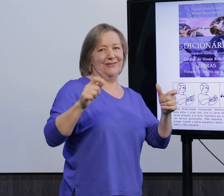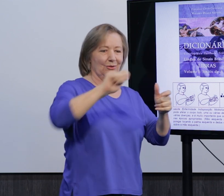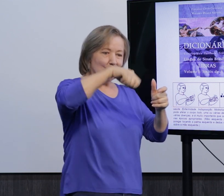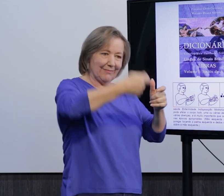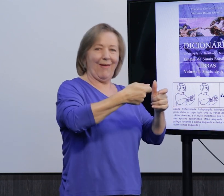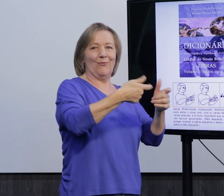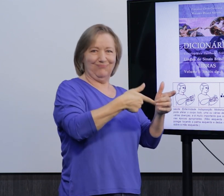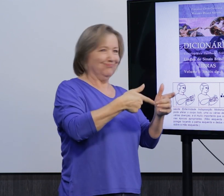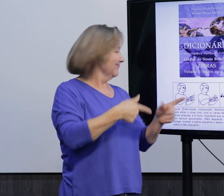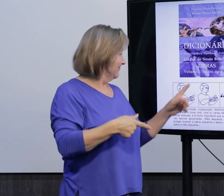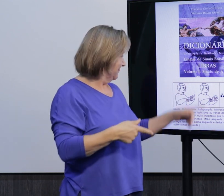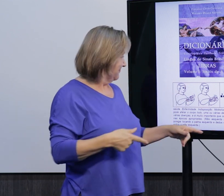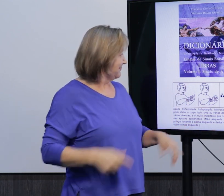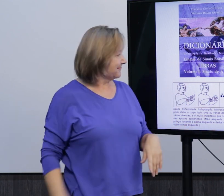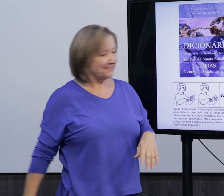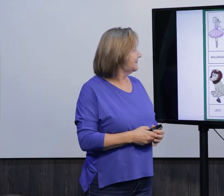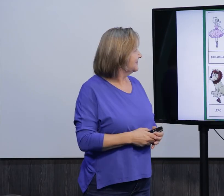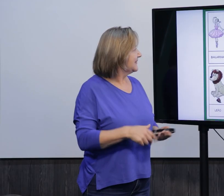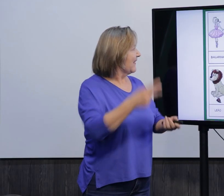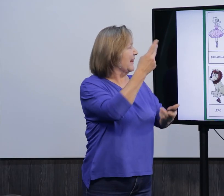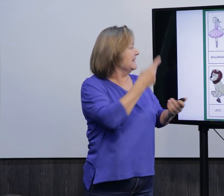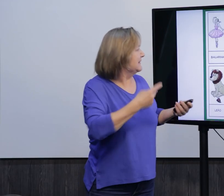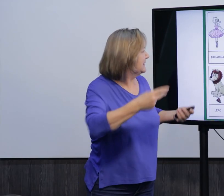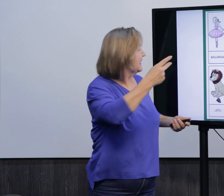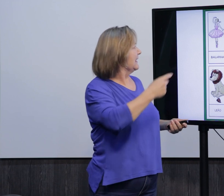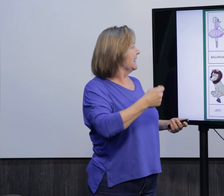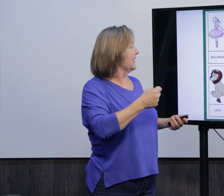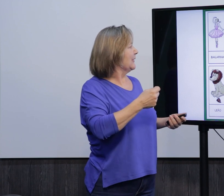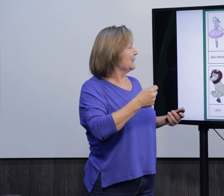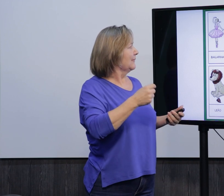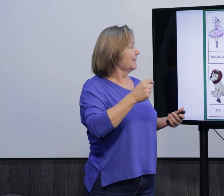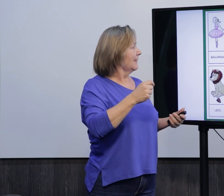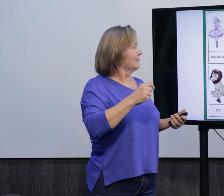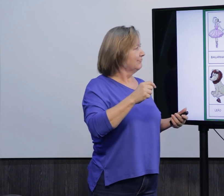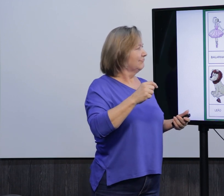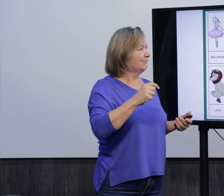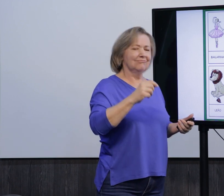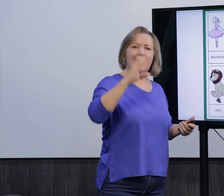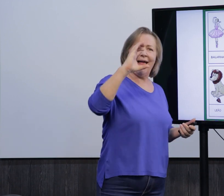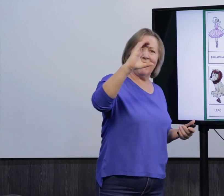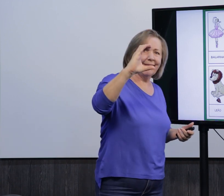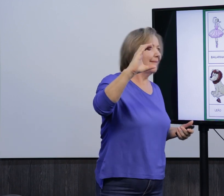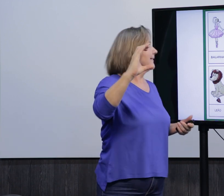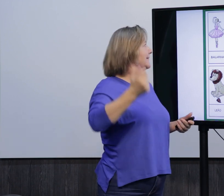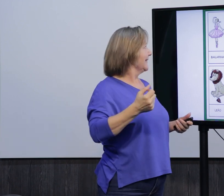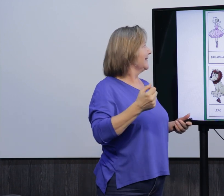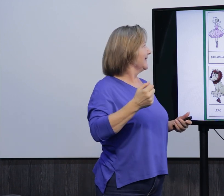detalhada toda a estrutura gramatical desse sinal que tá sendo realizado. Ali o desenho, né,